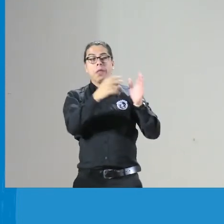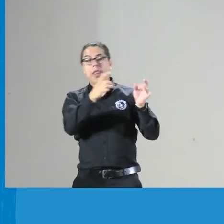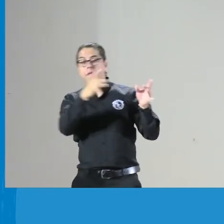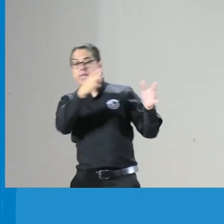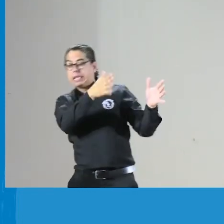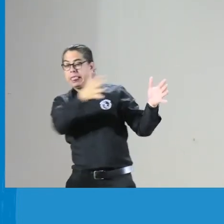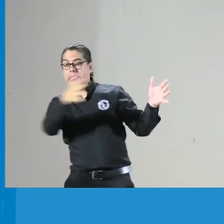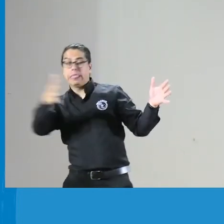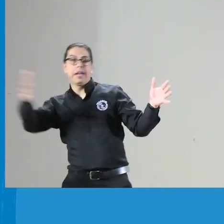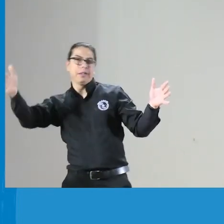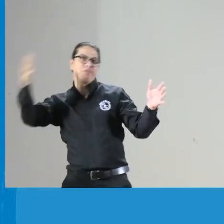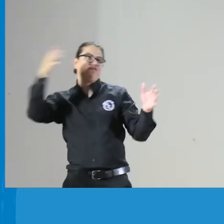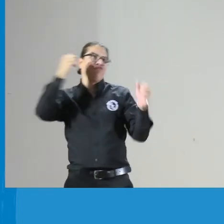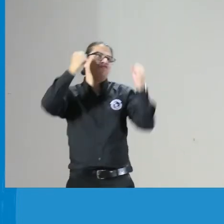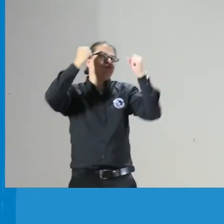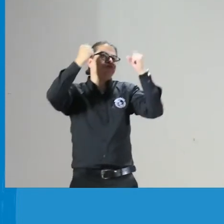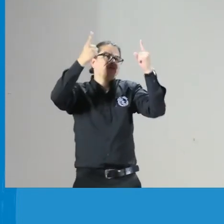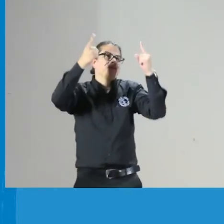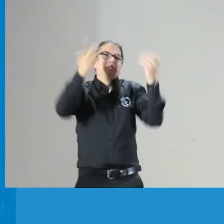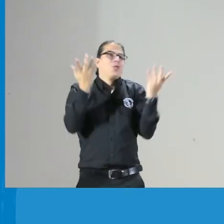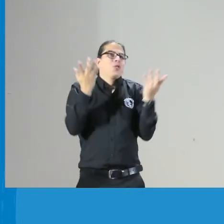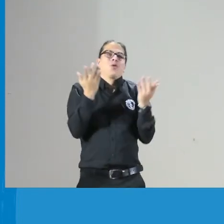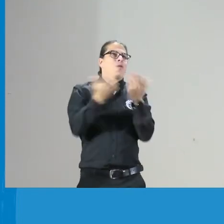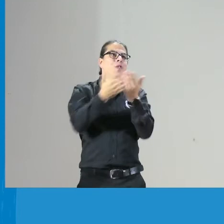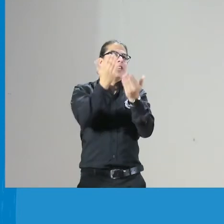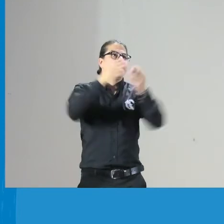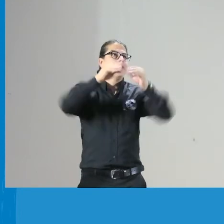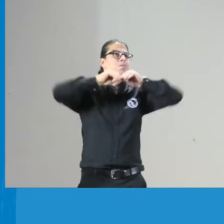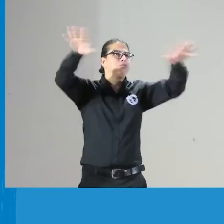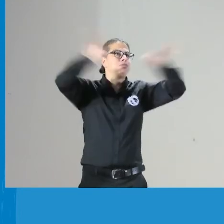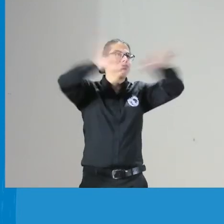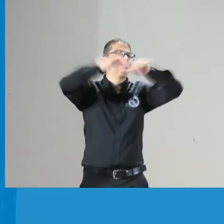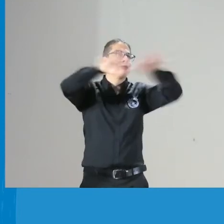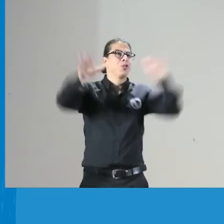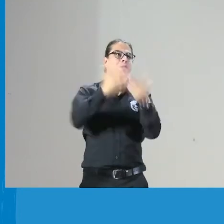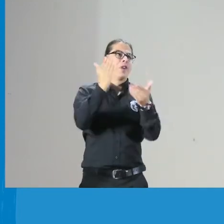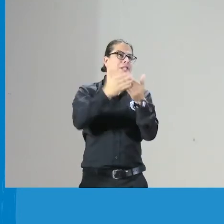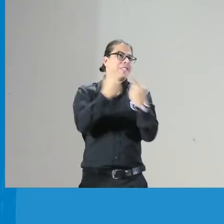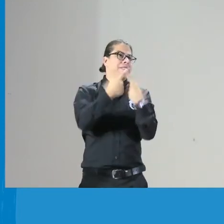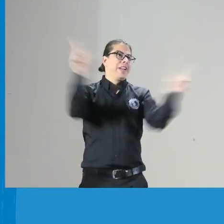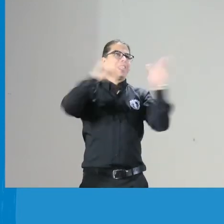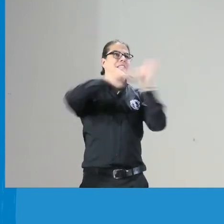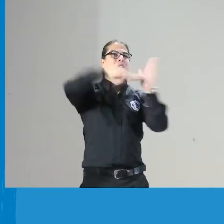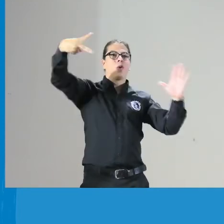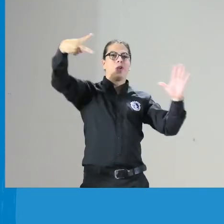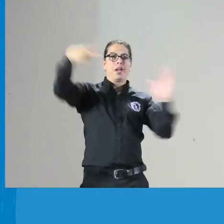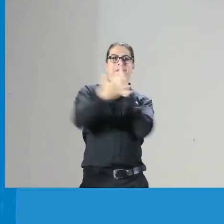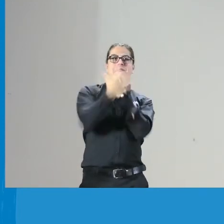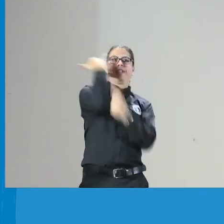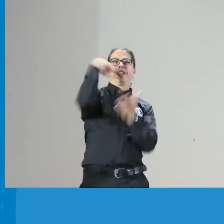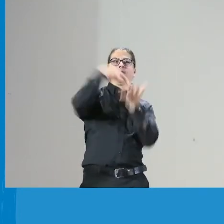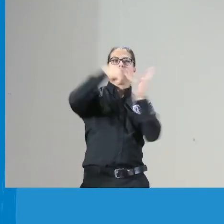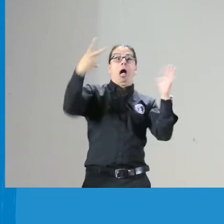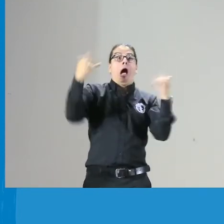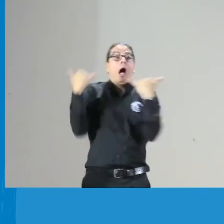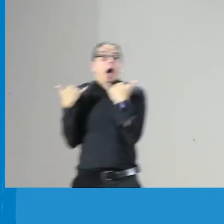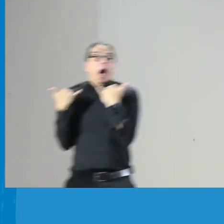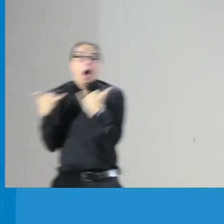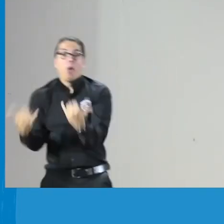desde 1998 ya se tenía esa información y a veces no es fácil publicar obviamente ustedes saben que la